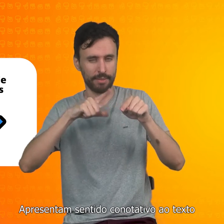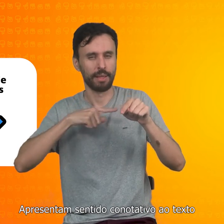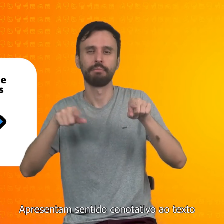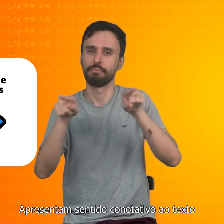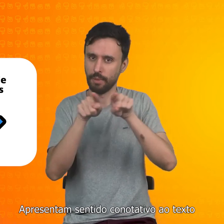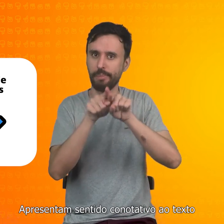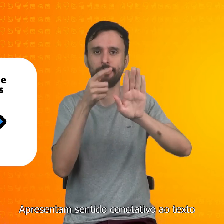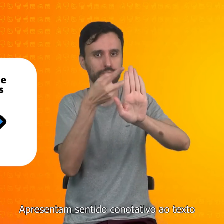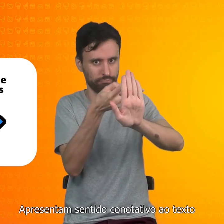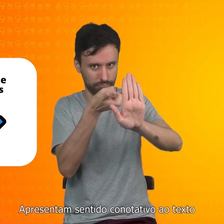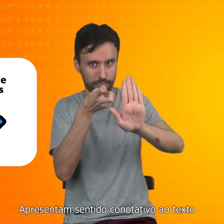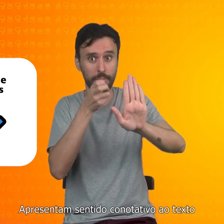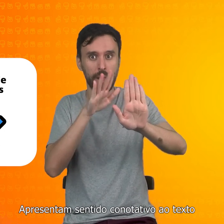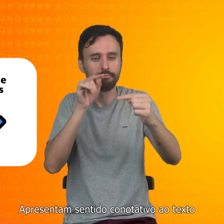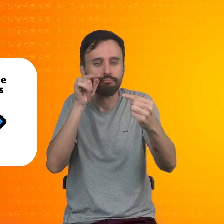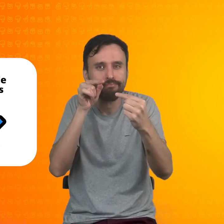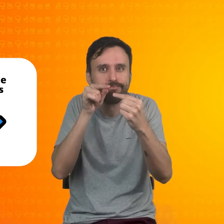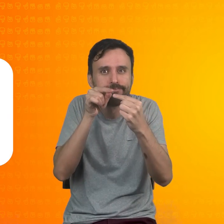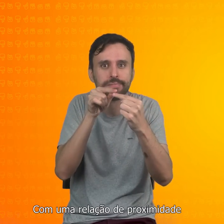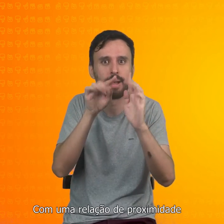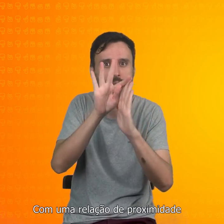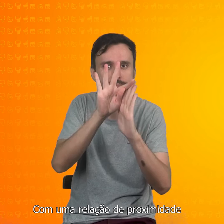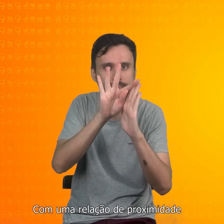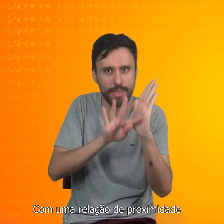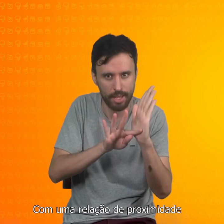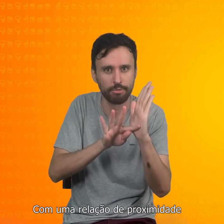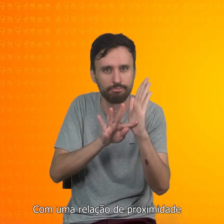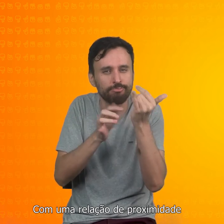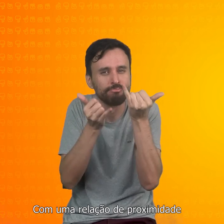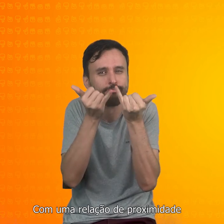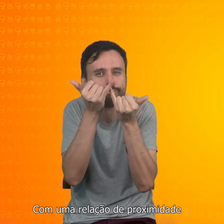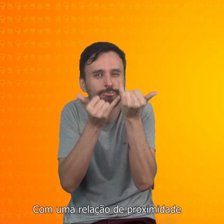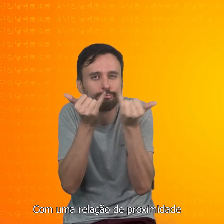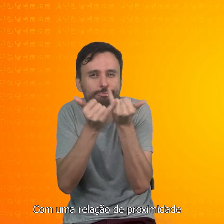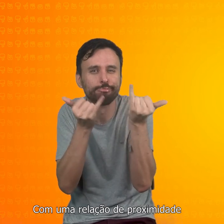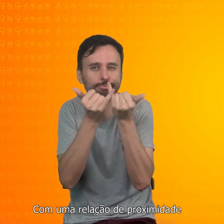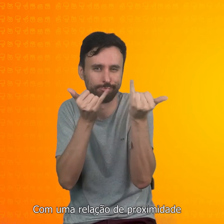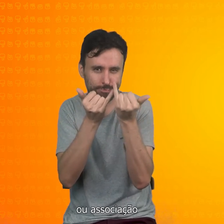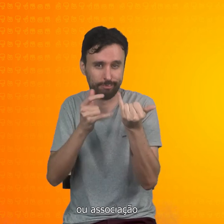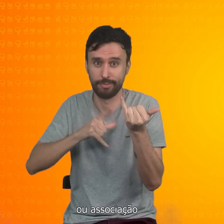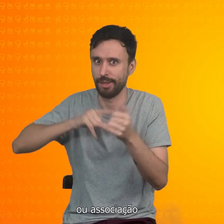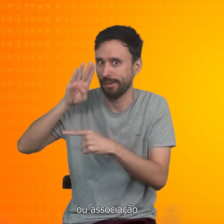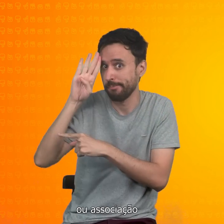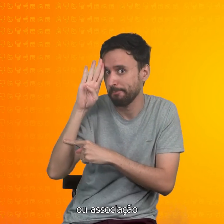sentido conotativo ao texto com uma relação de proximidade ou associação.